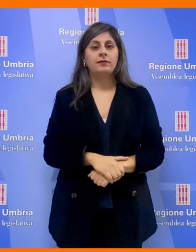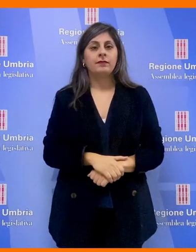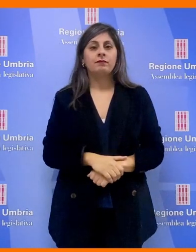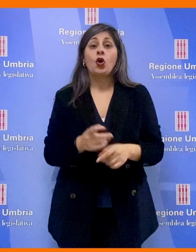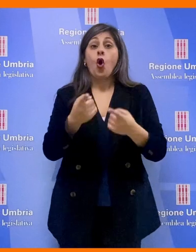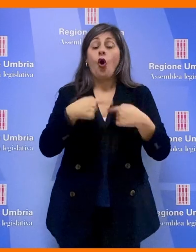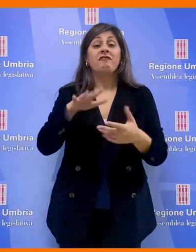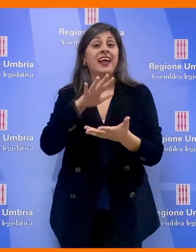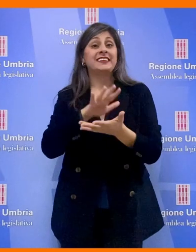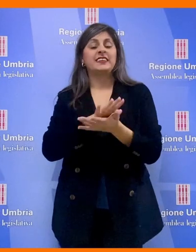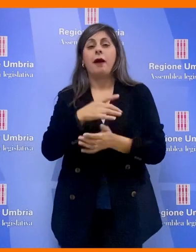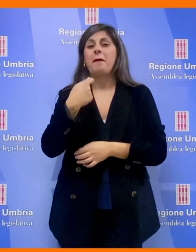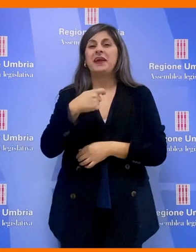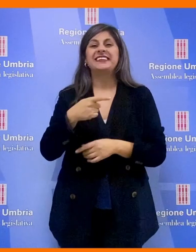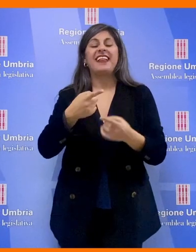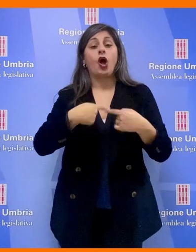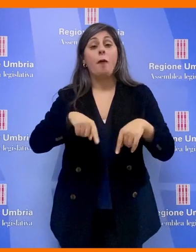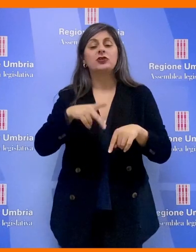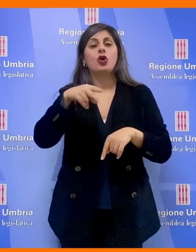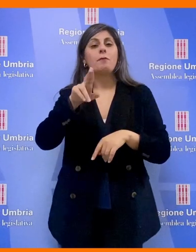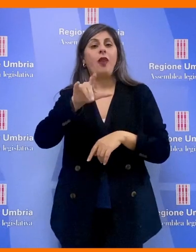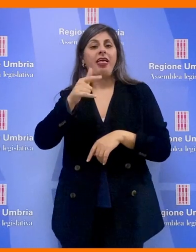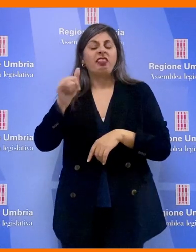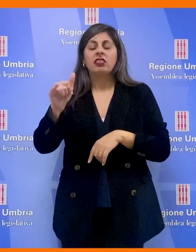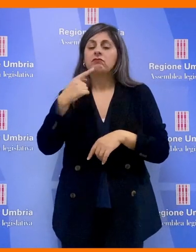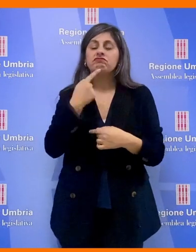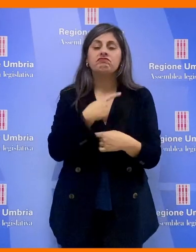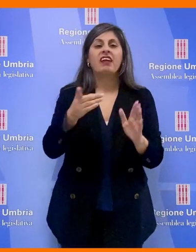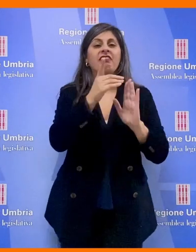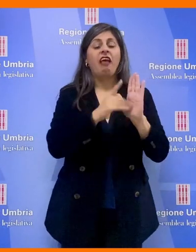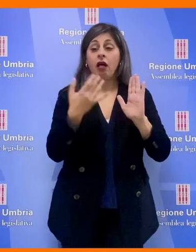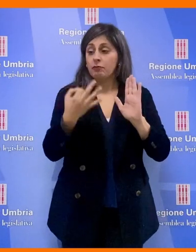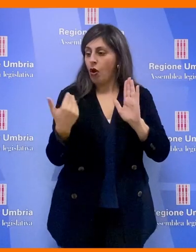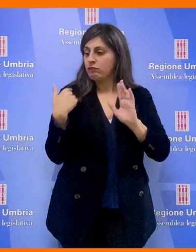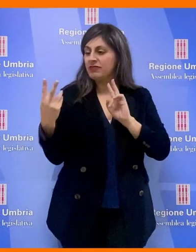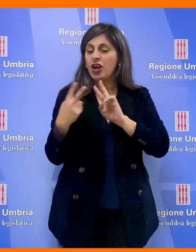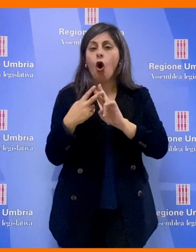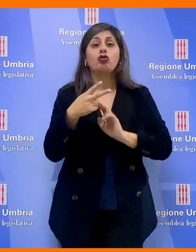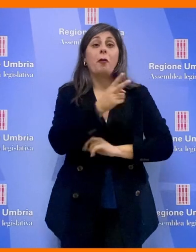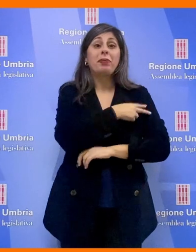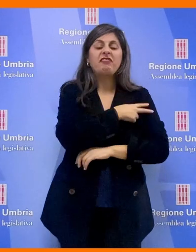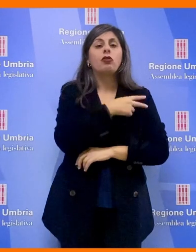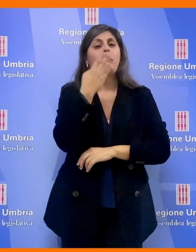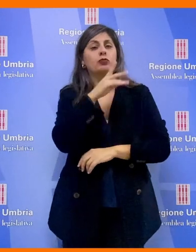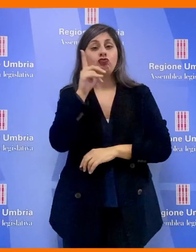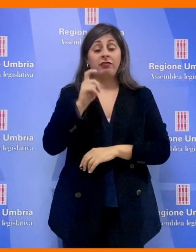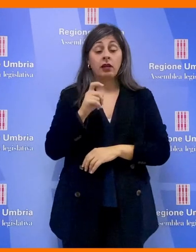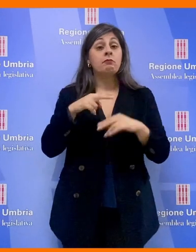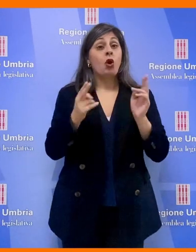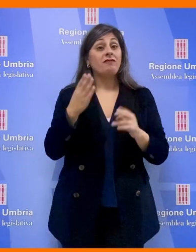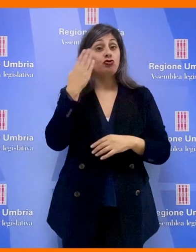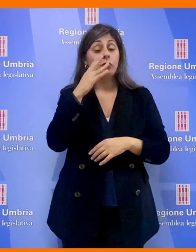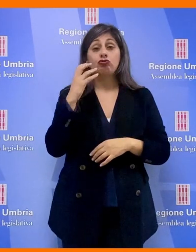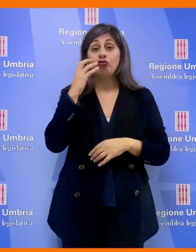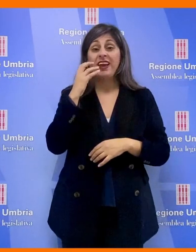conferenza stampa la Presidente della Commissione Emanuela Puletti ha diffuso i dati emersi negli incontri con i prefetti di Perugia e Terni. In provincia di Perugia da